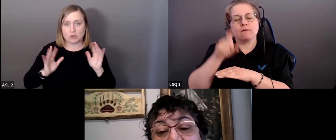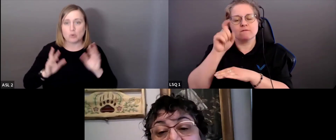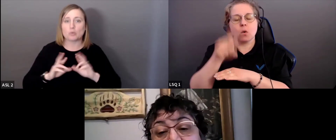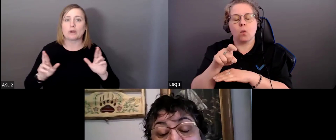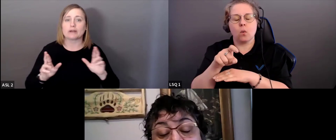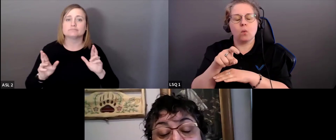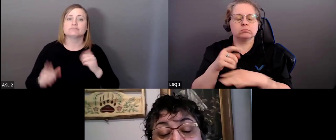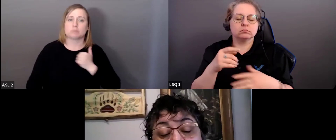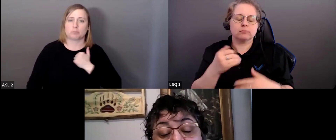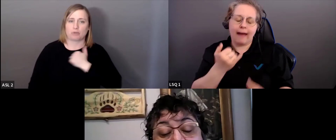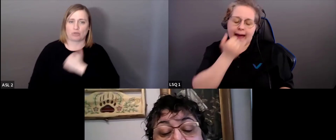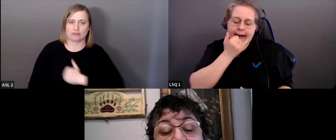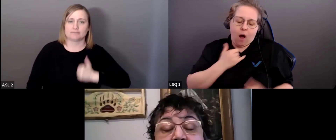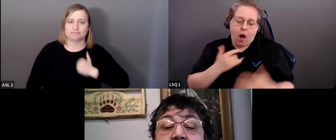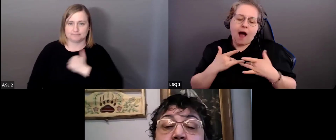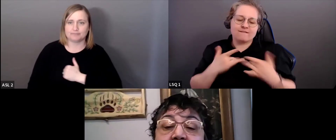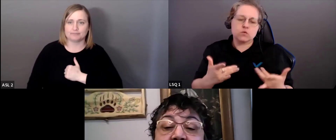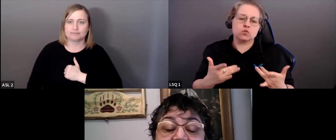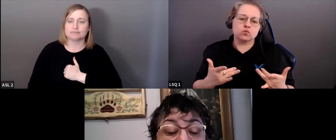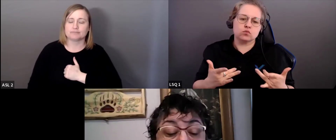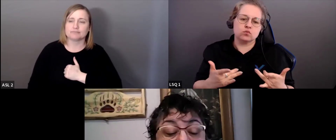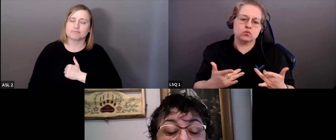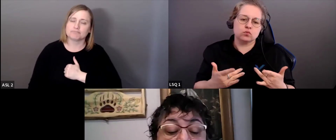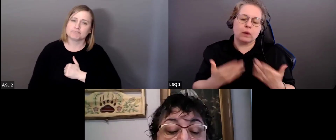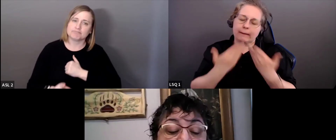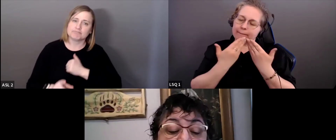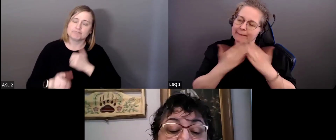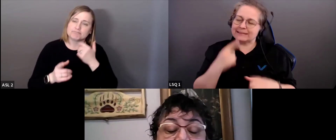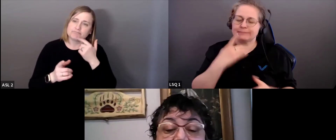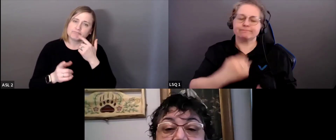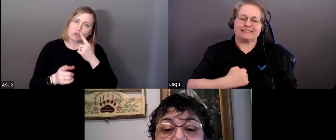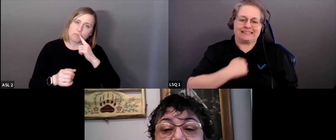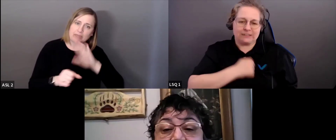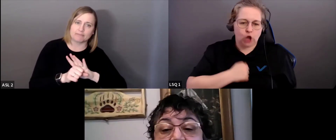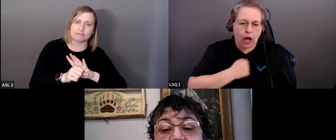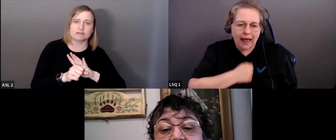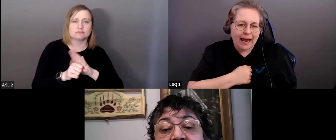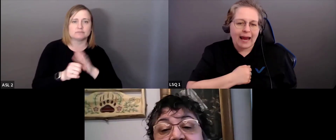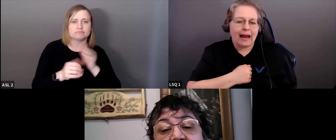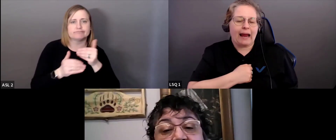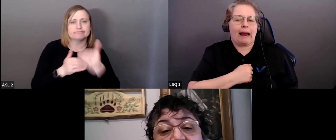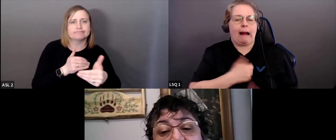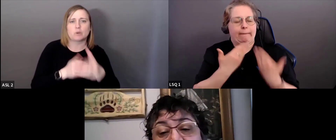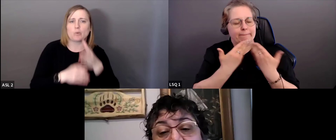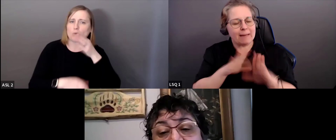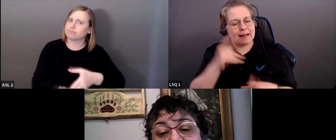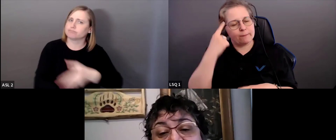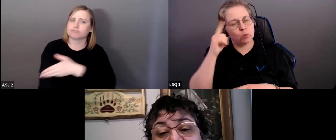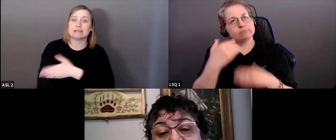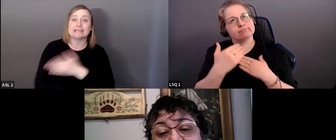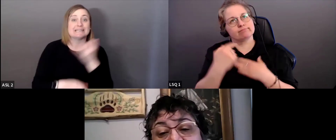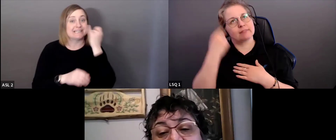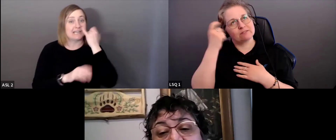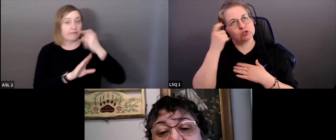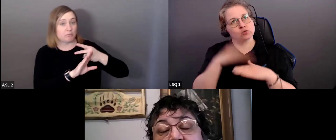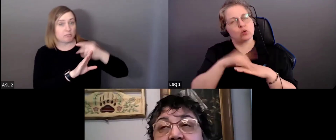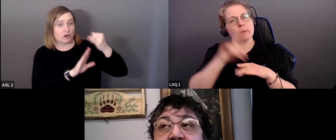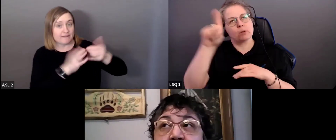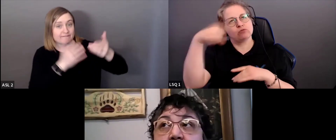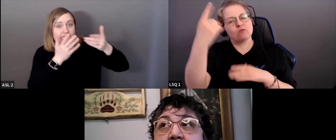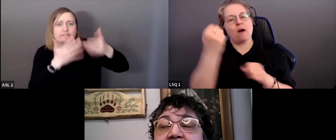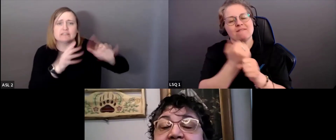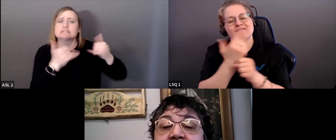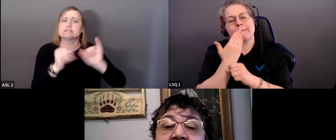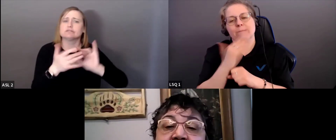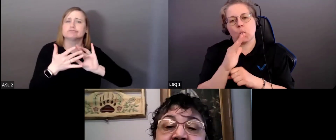erreurs, être prêt à s'excuser, s'engager à faire mieux la prochaine fois, et surtout, rester en contact